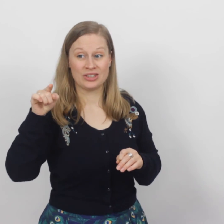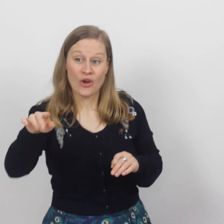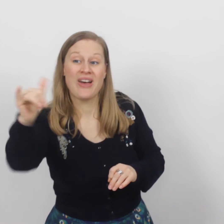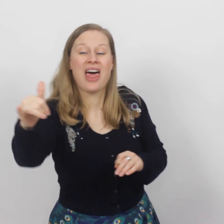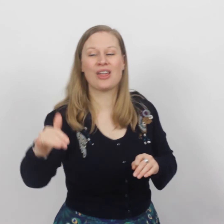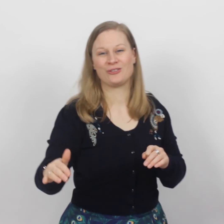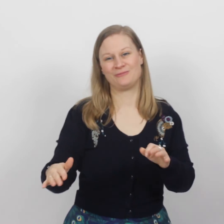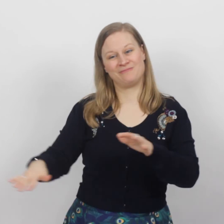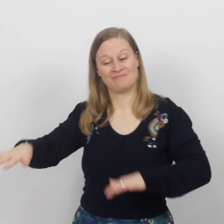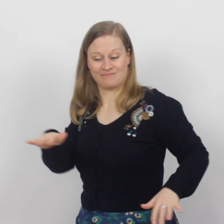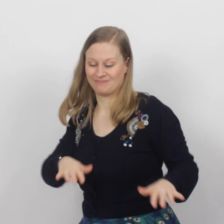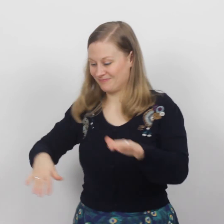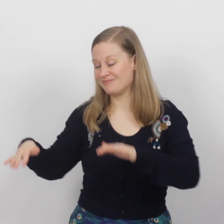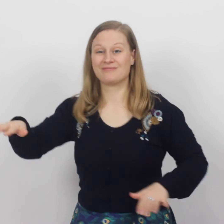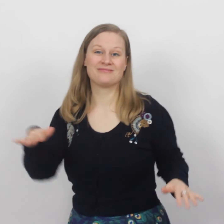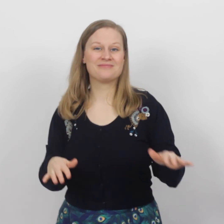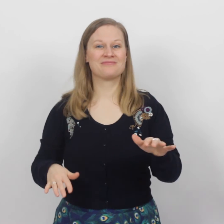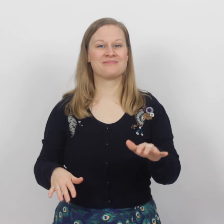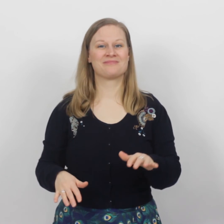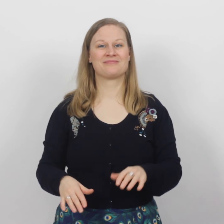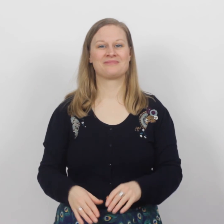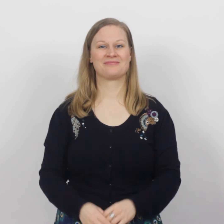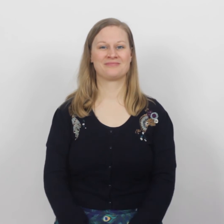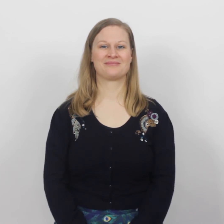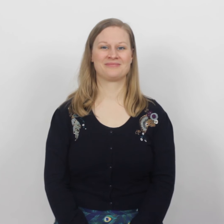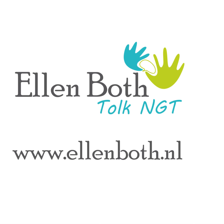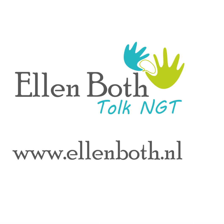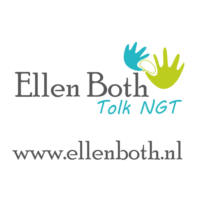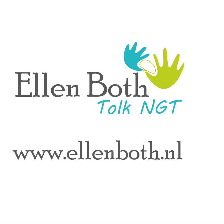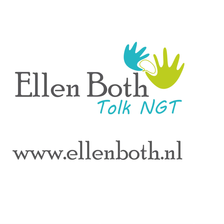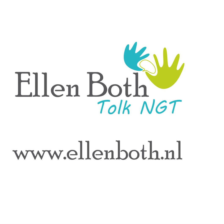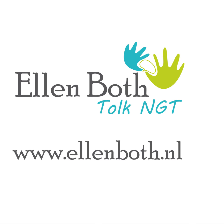Daniel, Hoe dan Kerk Kerk Kerk ***